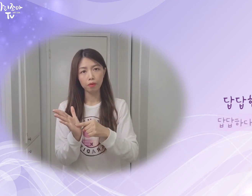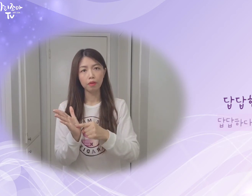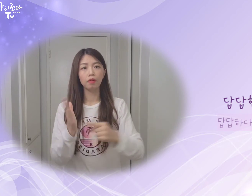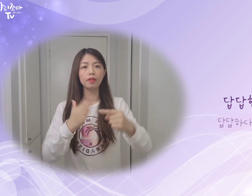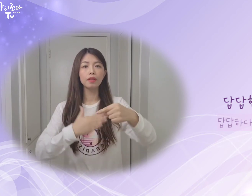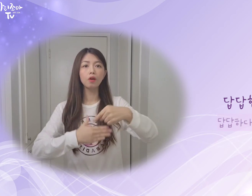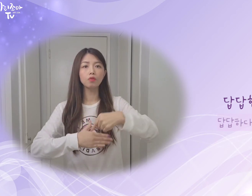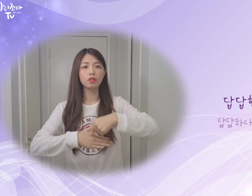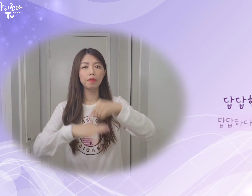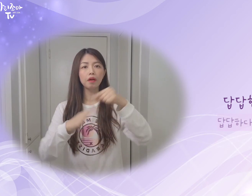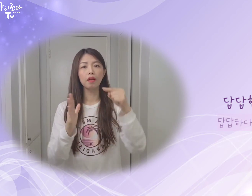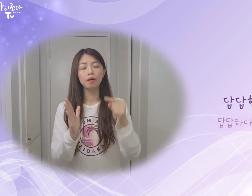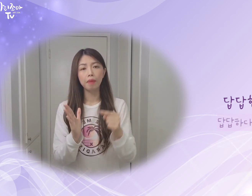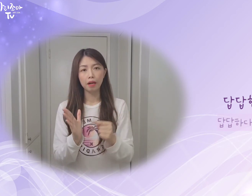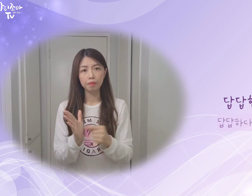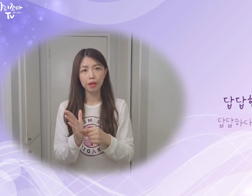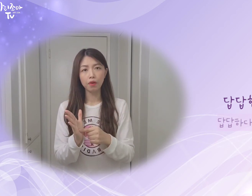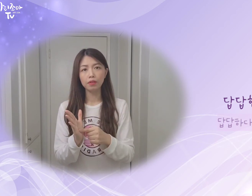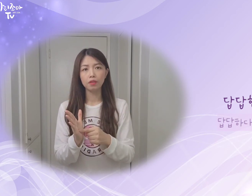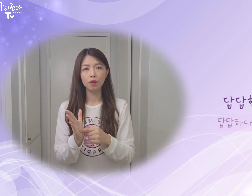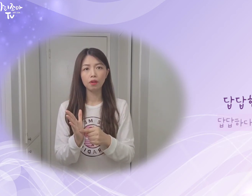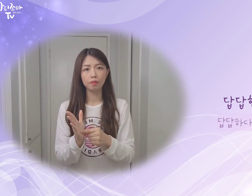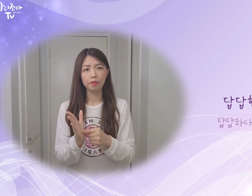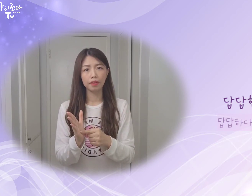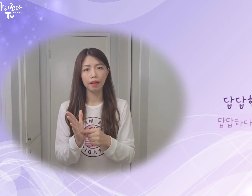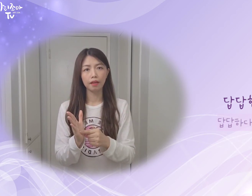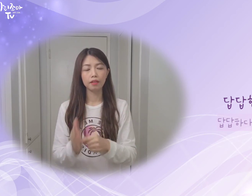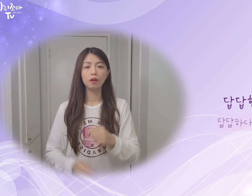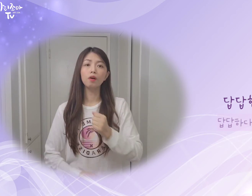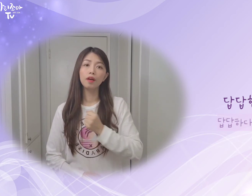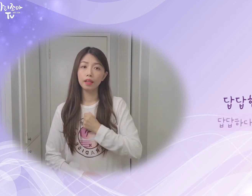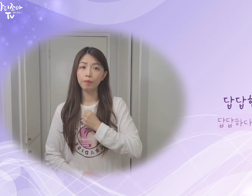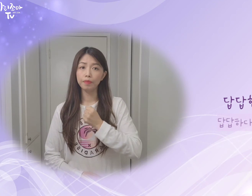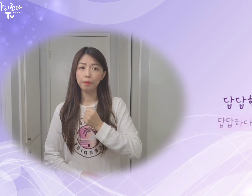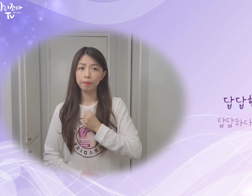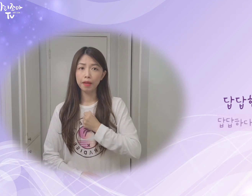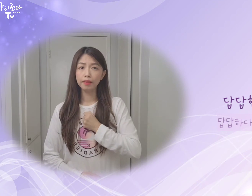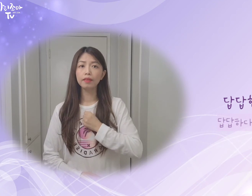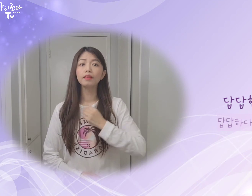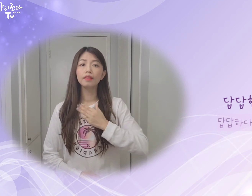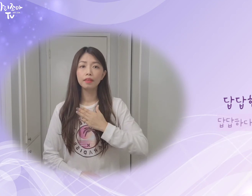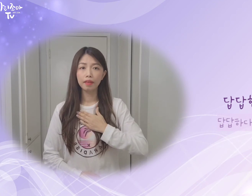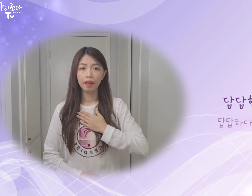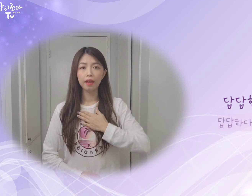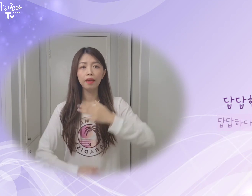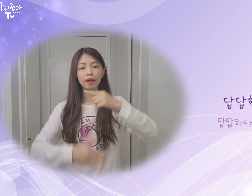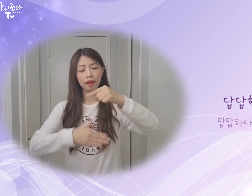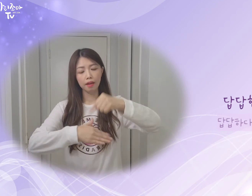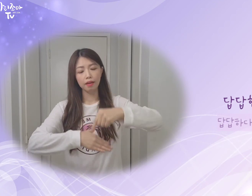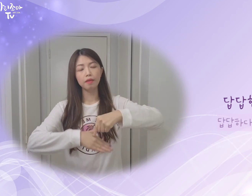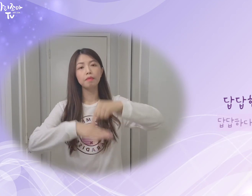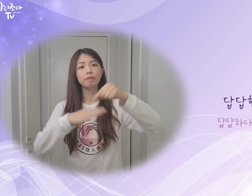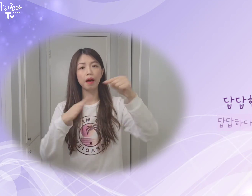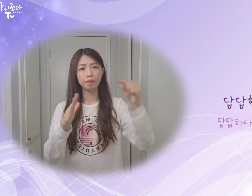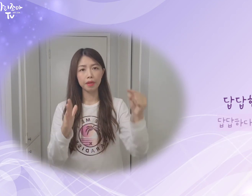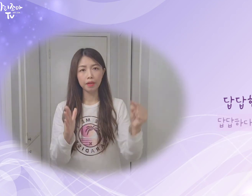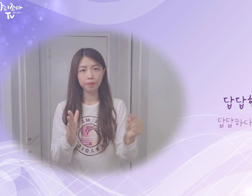이렇게 찍어주시면 마음이라고 하는 뜻의 수어가 됩니다. 그래서 답답한 내 마음이.